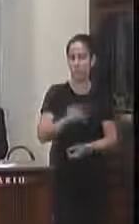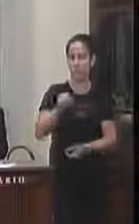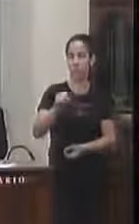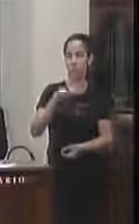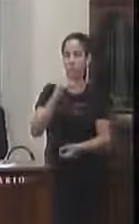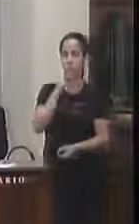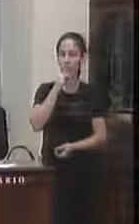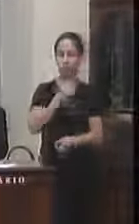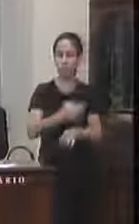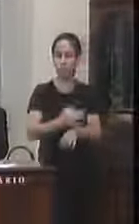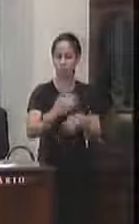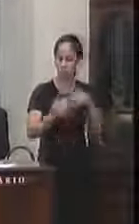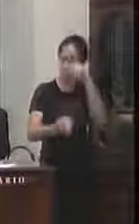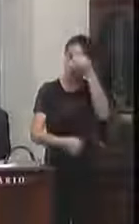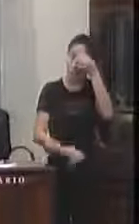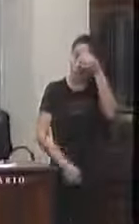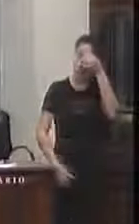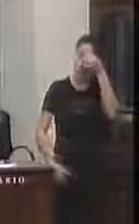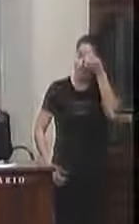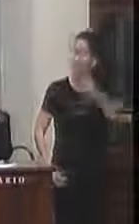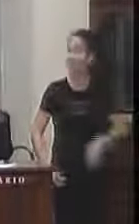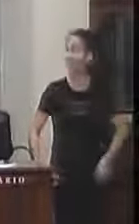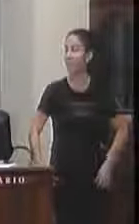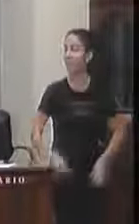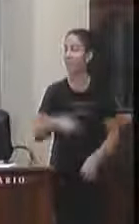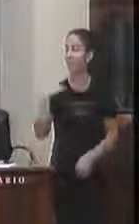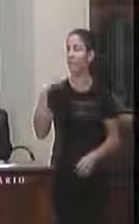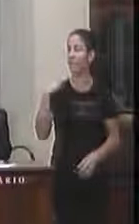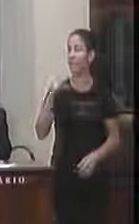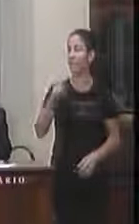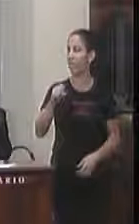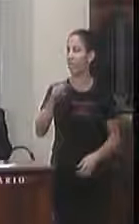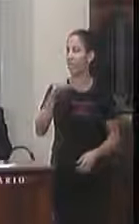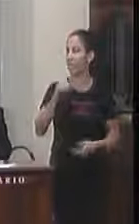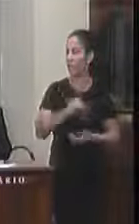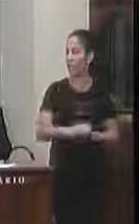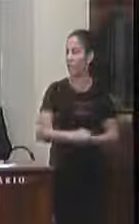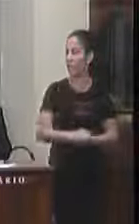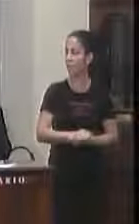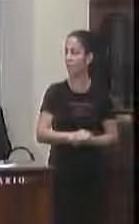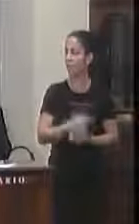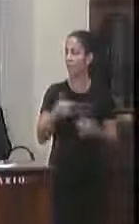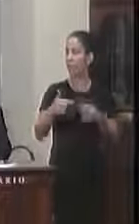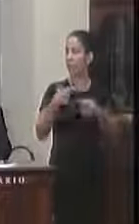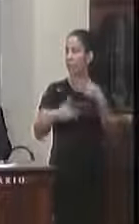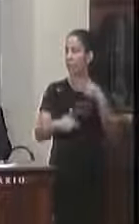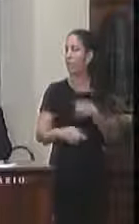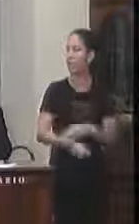Fortado da Graça Vereador Saulo que não se encontra